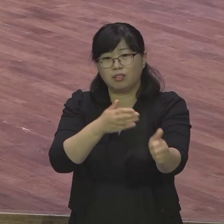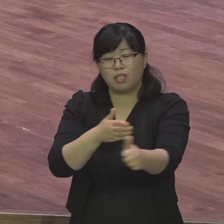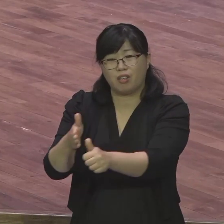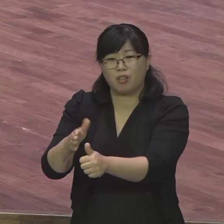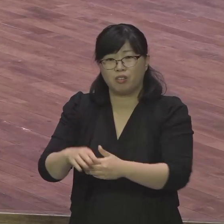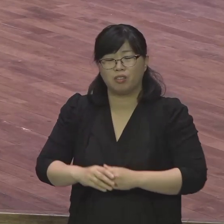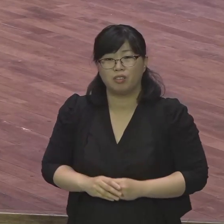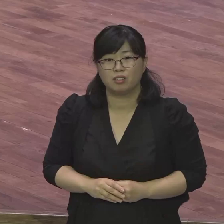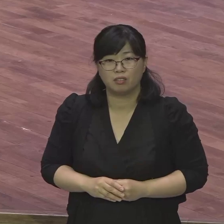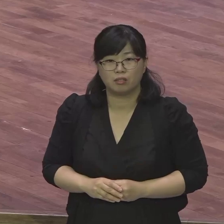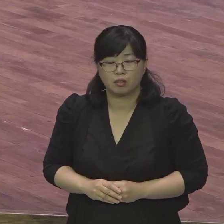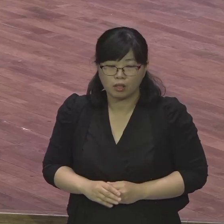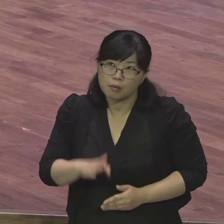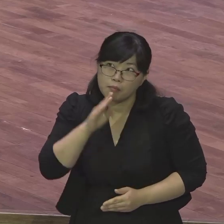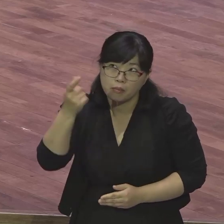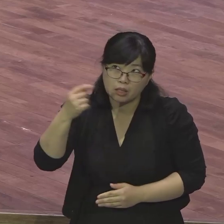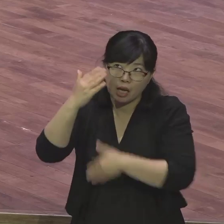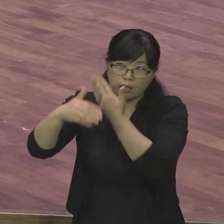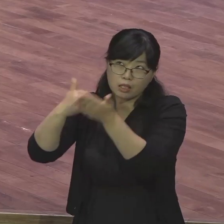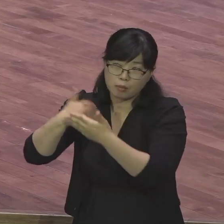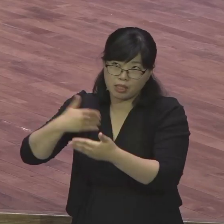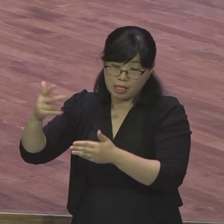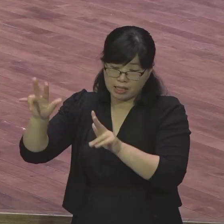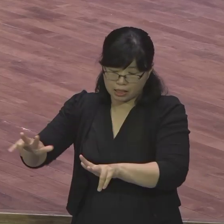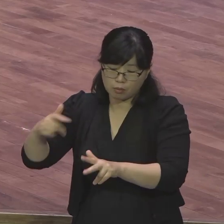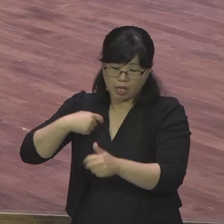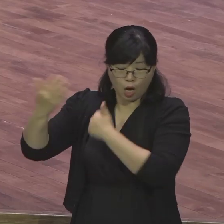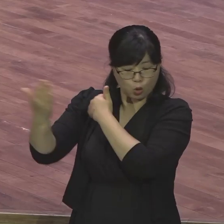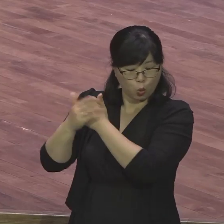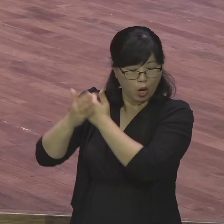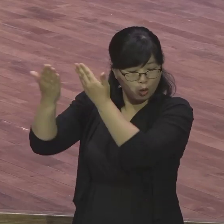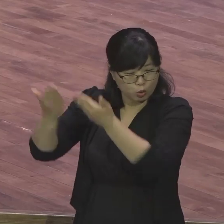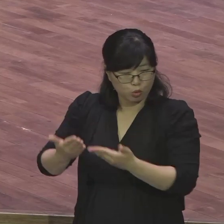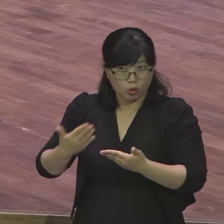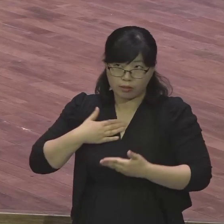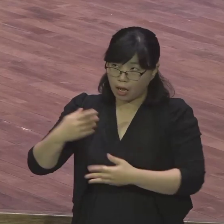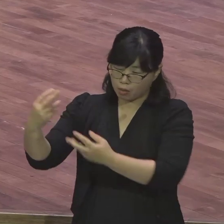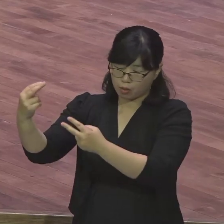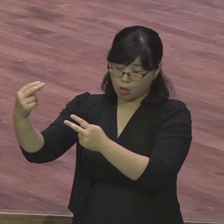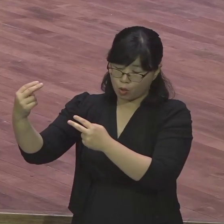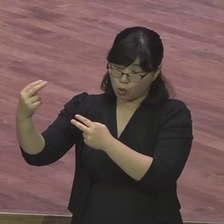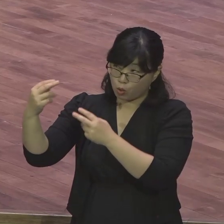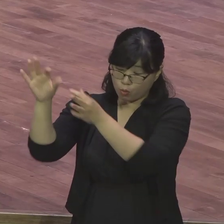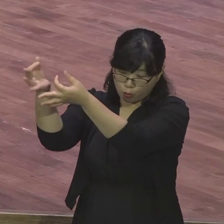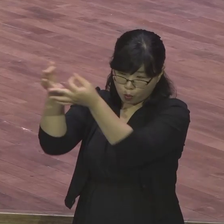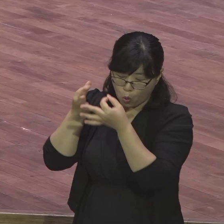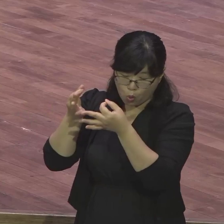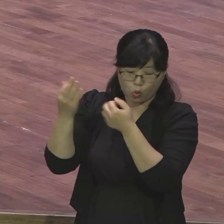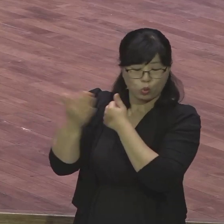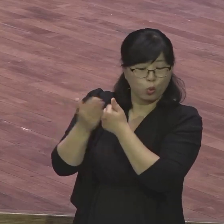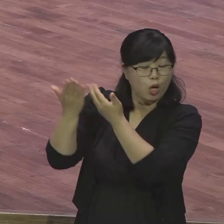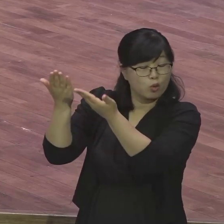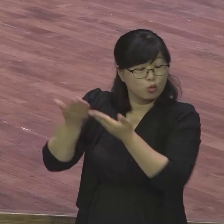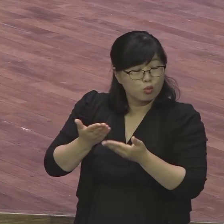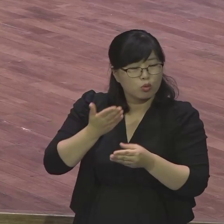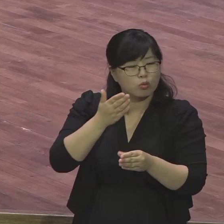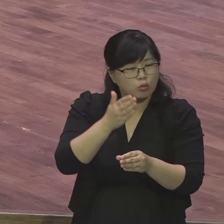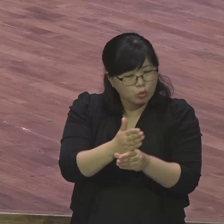계십니다 남 함께 계십니다 아멘 모든 것을 합력하여 선을 위해서는 하나님의